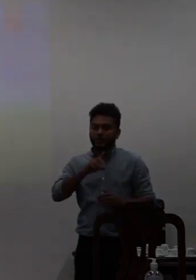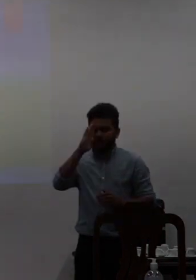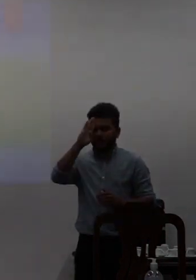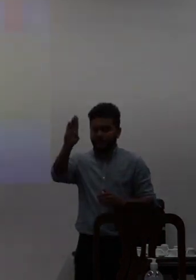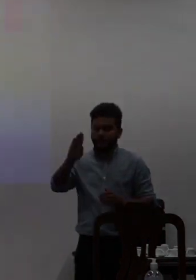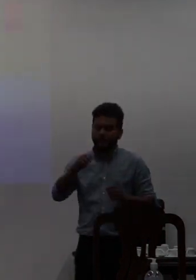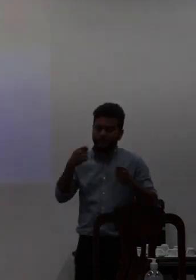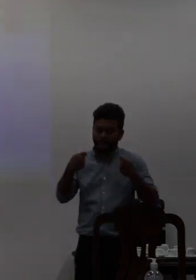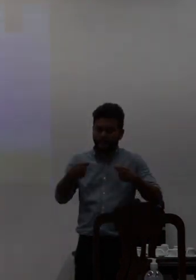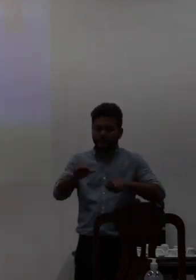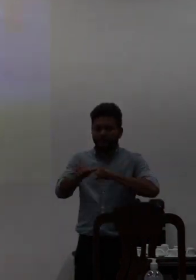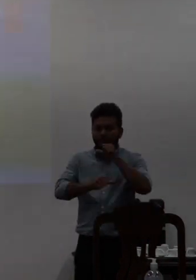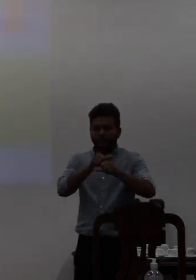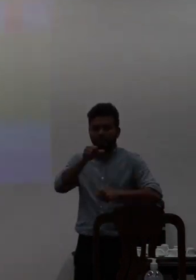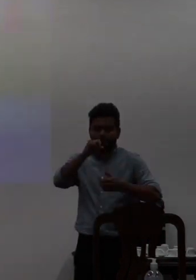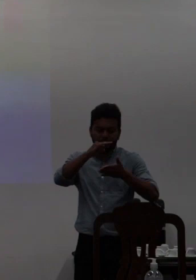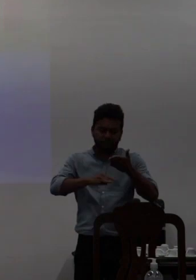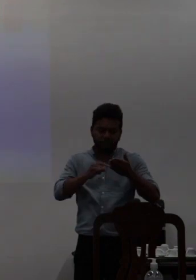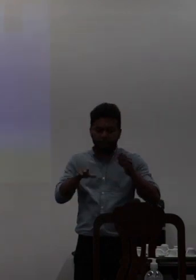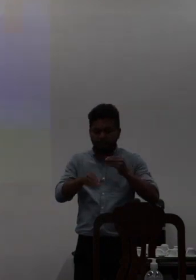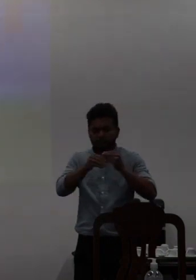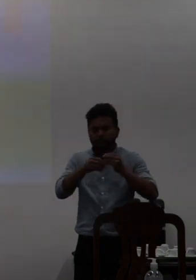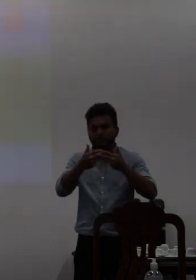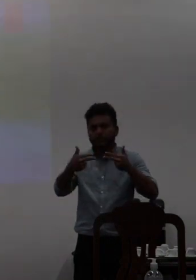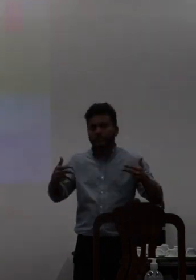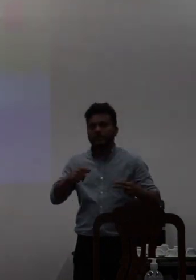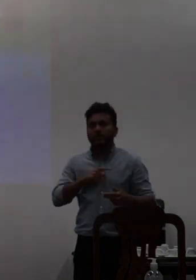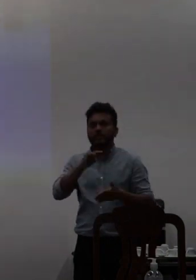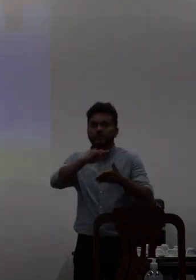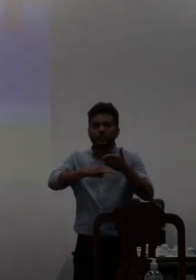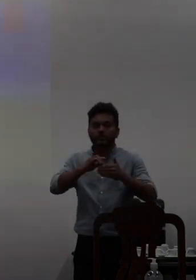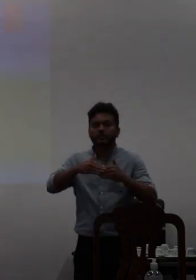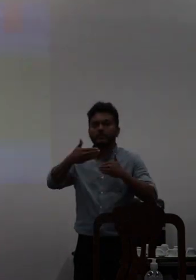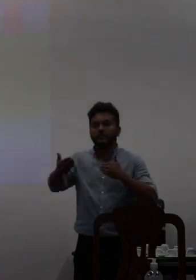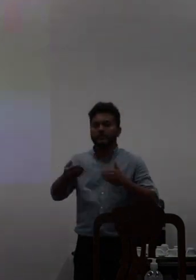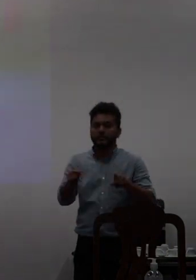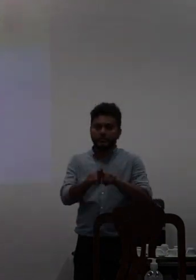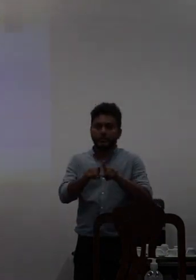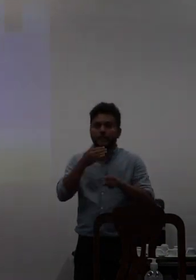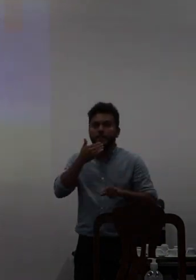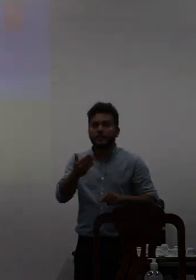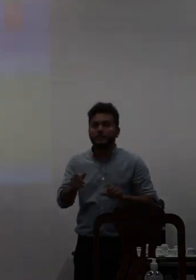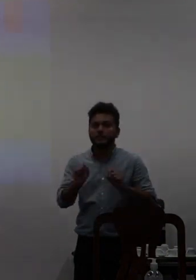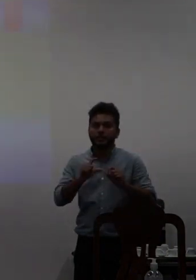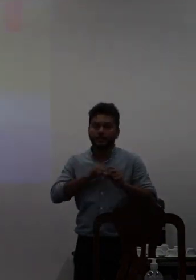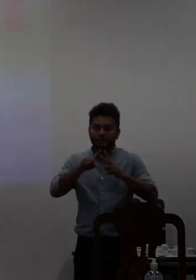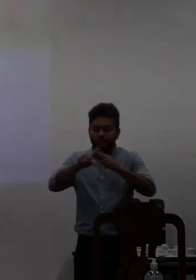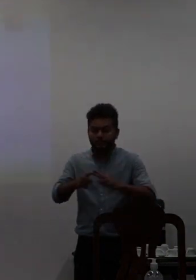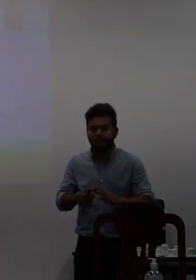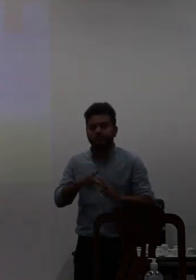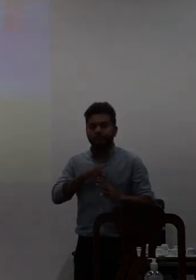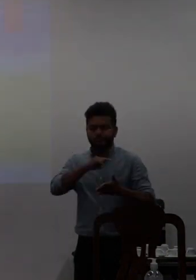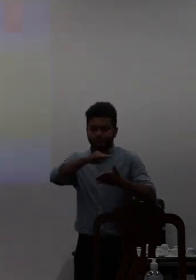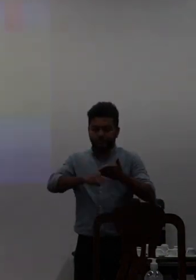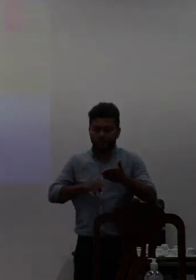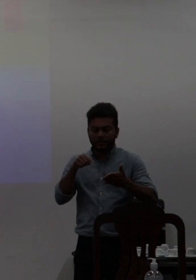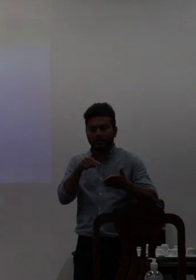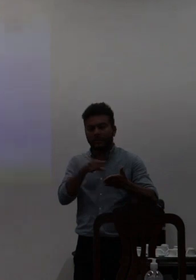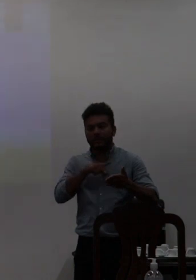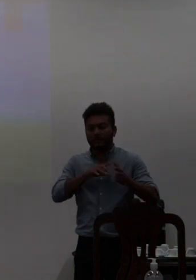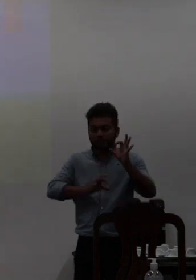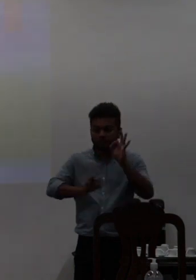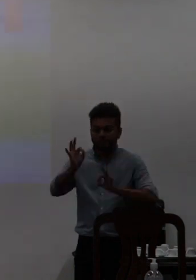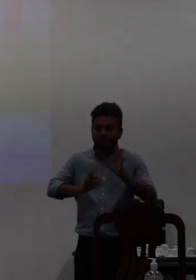fazer a revisão existe um documento externo que também solicita a revisão desses documentos desses